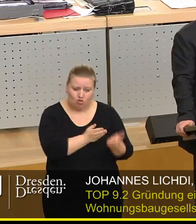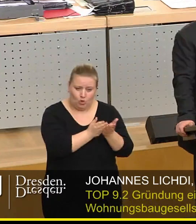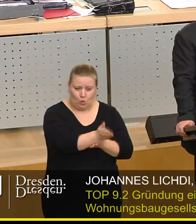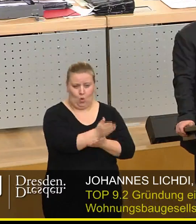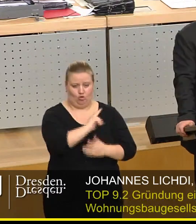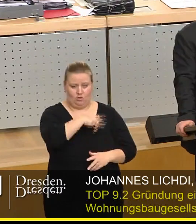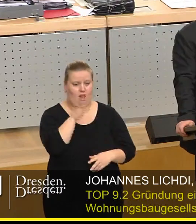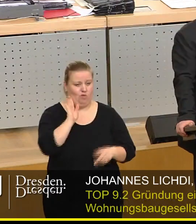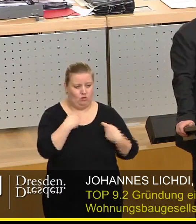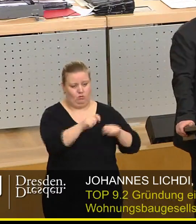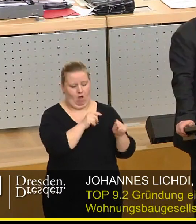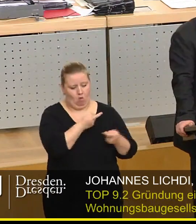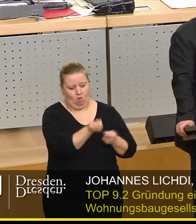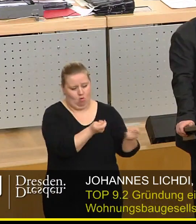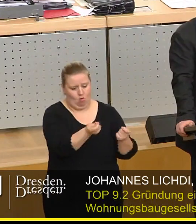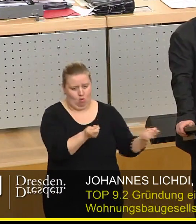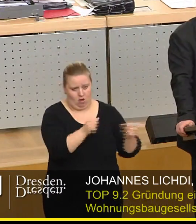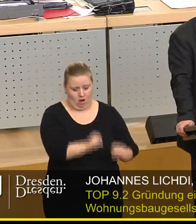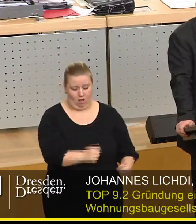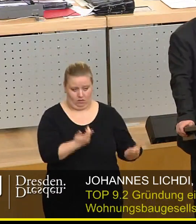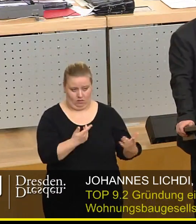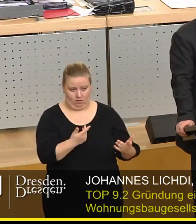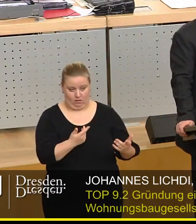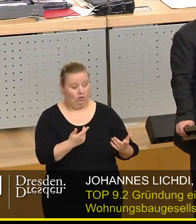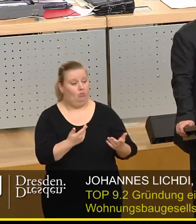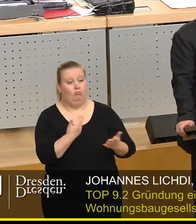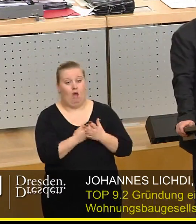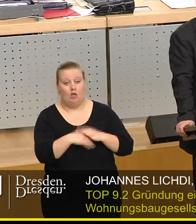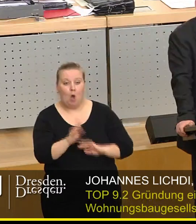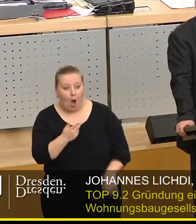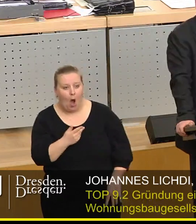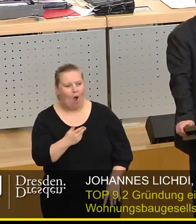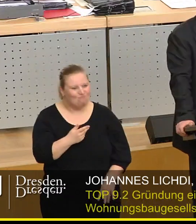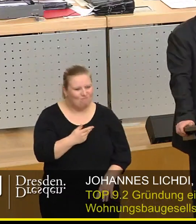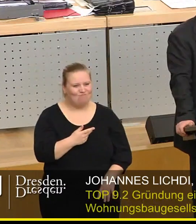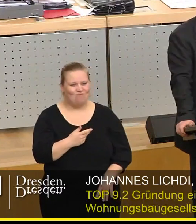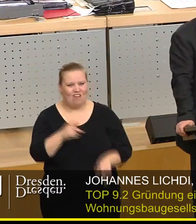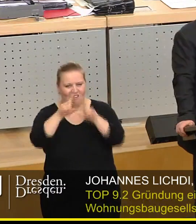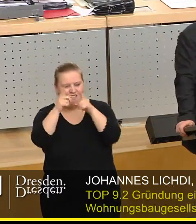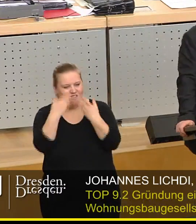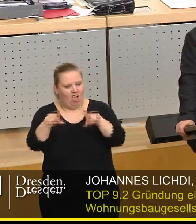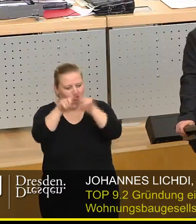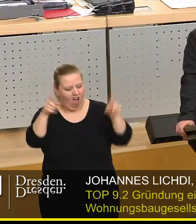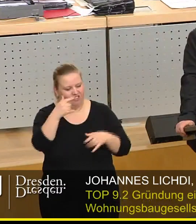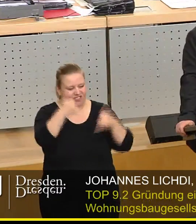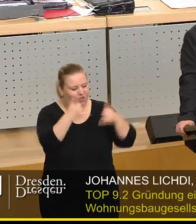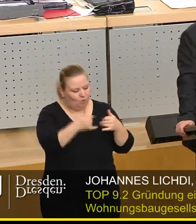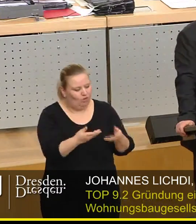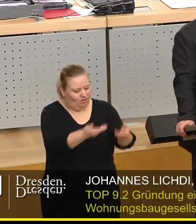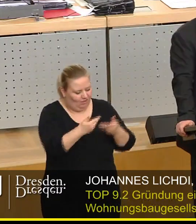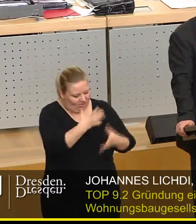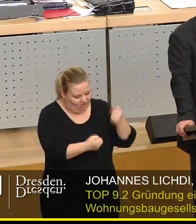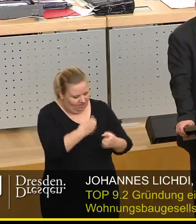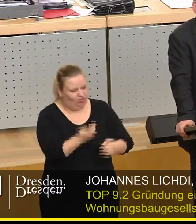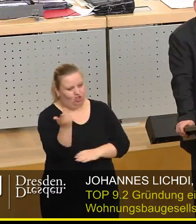dauerhaft dem sozialen Wohnungsbau in Dresden zur Verfügung steht. Wir wollen nicht einfach eine Kuh vom Freistaat mästen lassen, die wir dann in drei oder vier Jahren